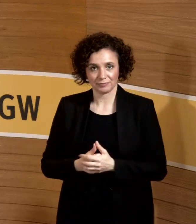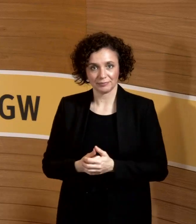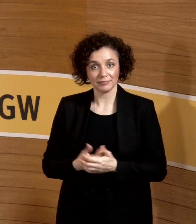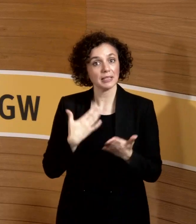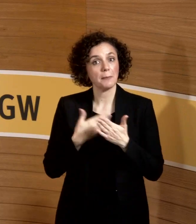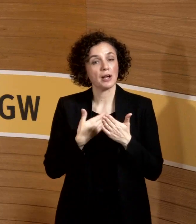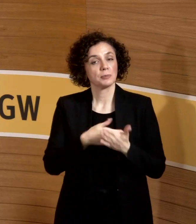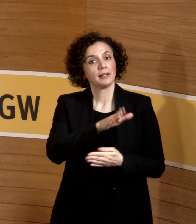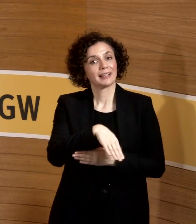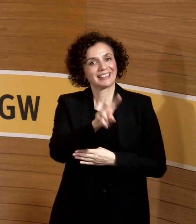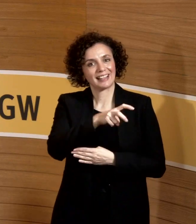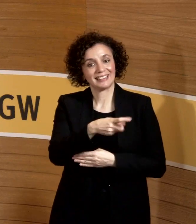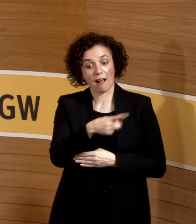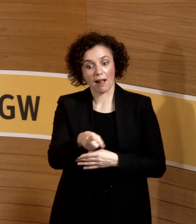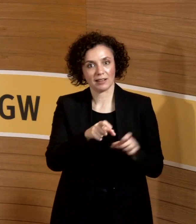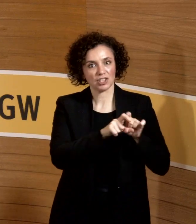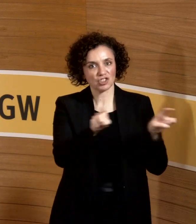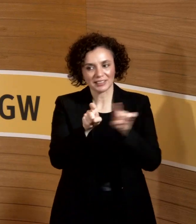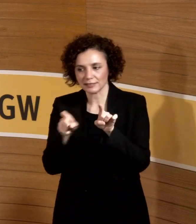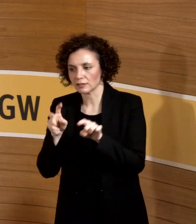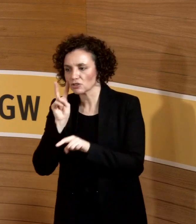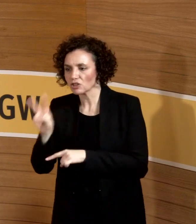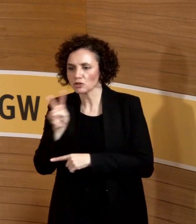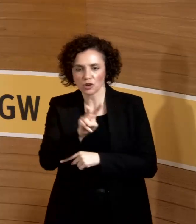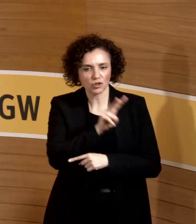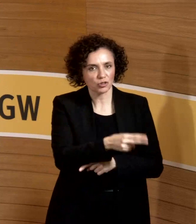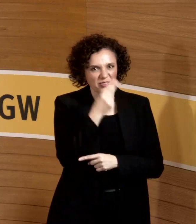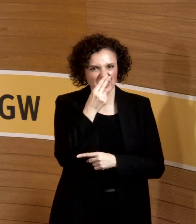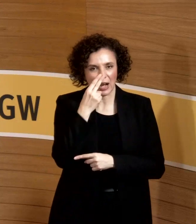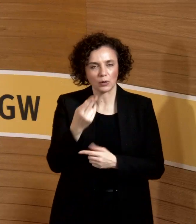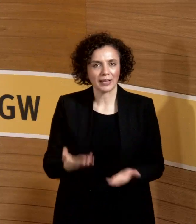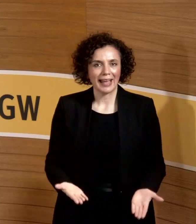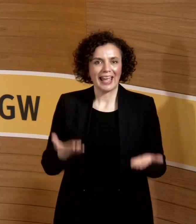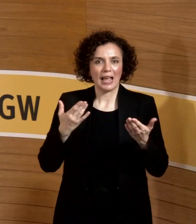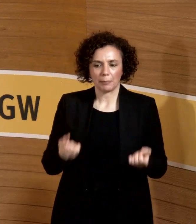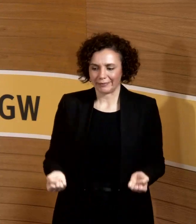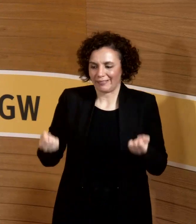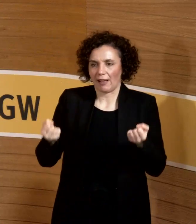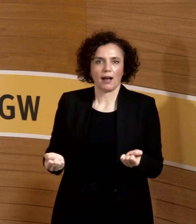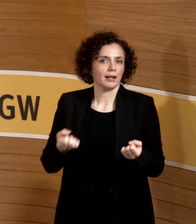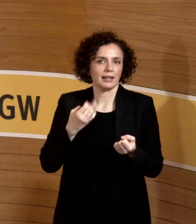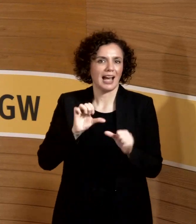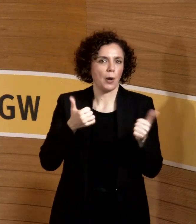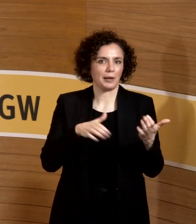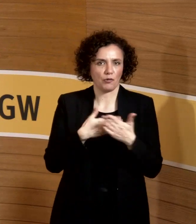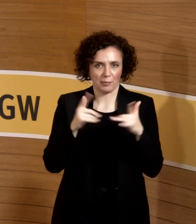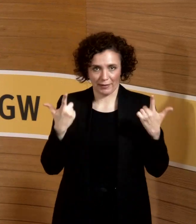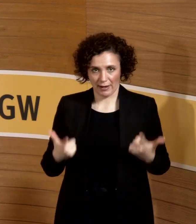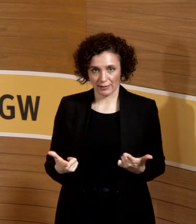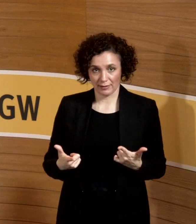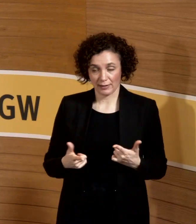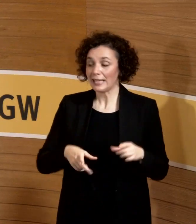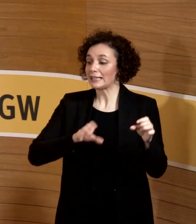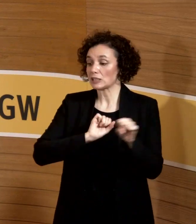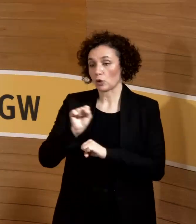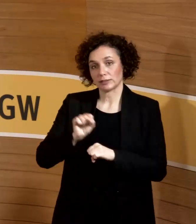durchgegangen, um zu schauen, was geht und nicht geht. Da ist Heben und Tragen natürlich nicht so vordergründig. soll nur sagen, dass man Schwangere, wenn sie gut